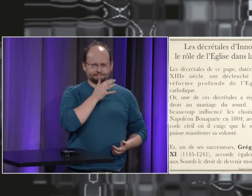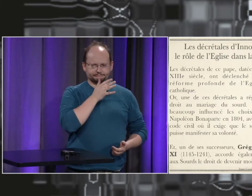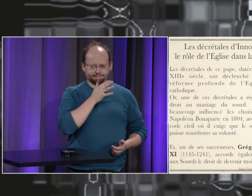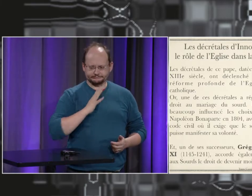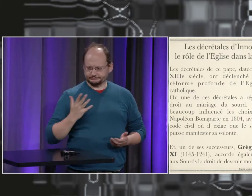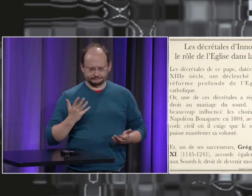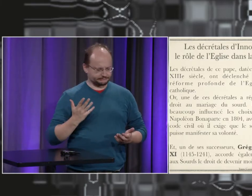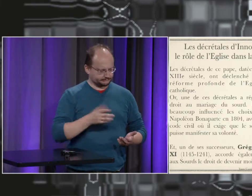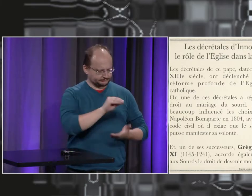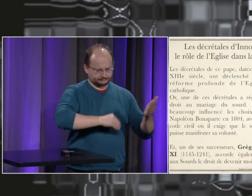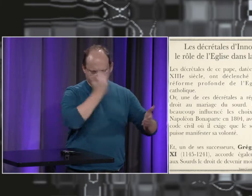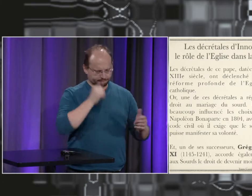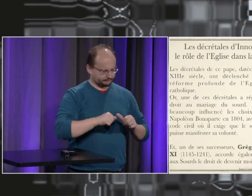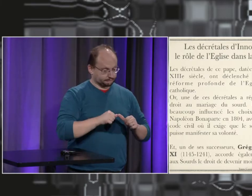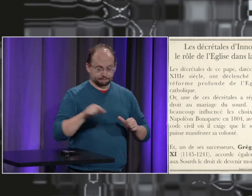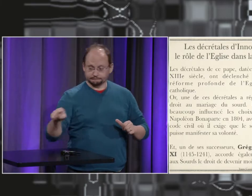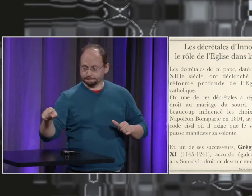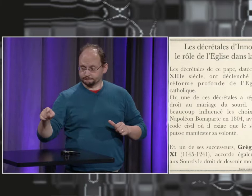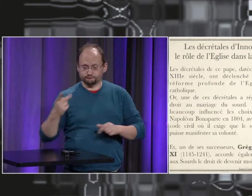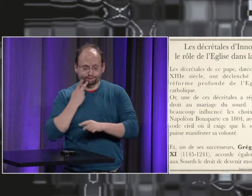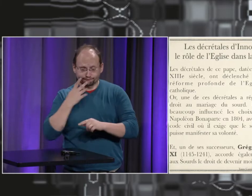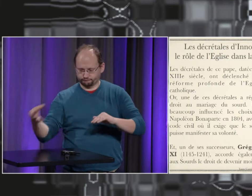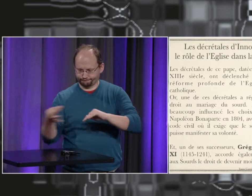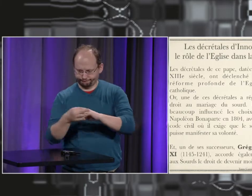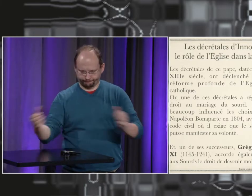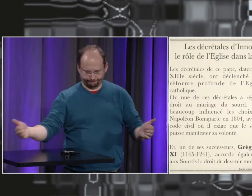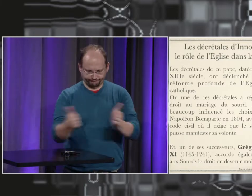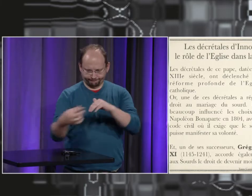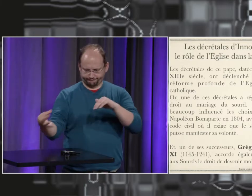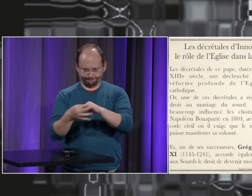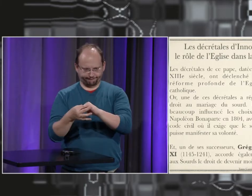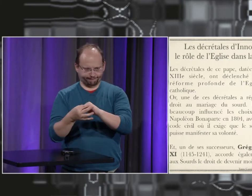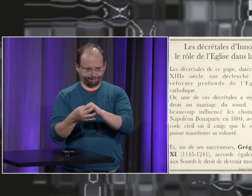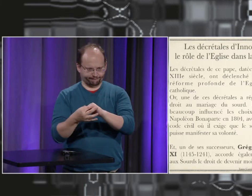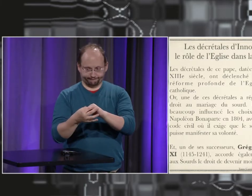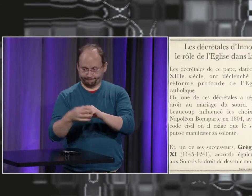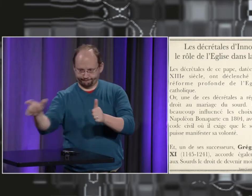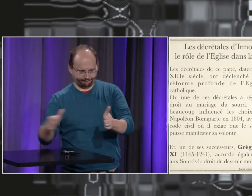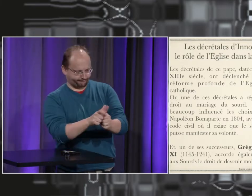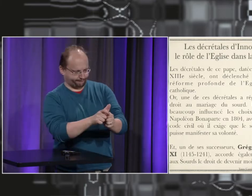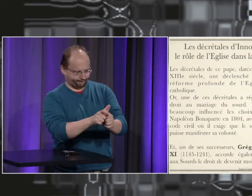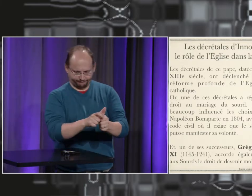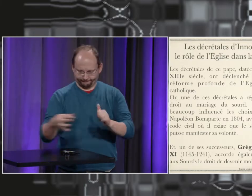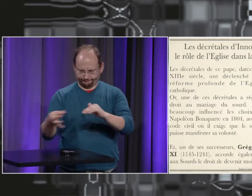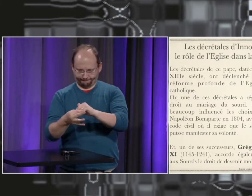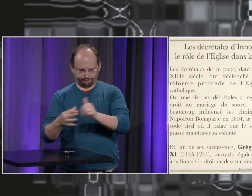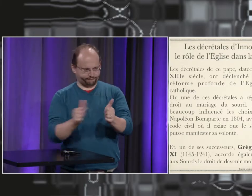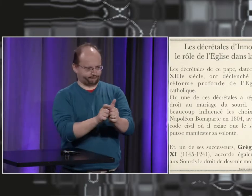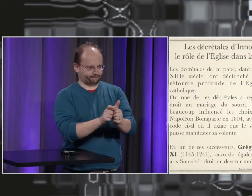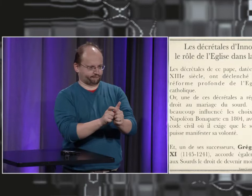ne peut pas transmettre son héritage à son fils parce qu'il ne sait pas lire ni écrire il va le marier avec une personne entendante qui va lui servir